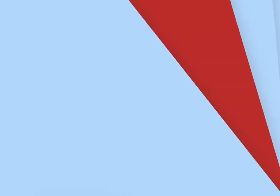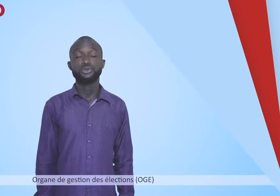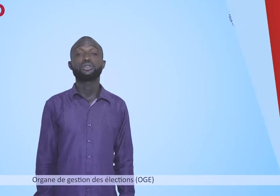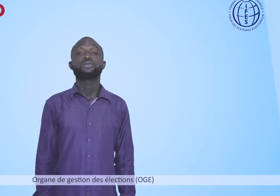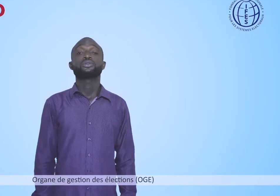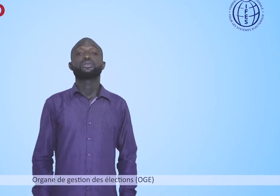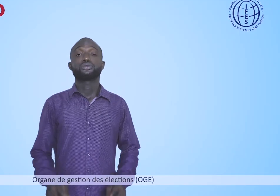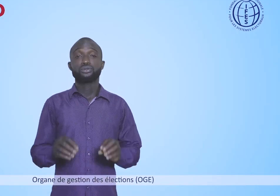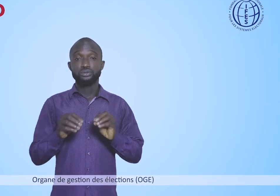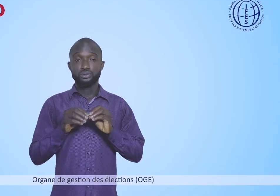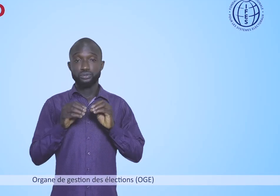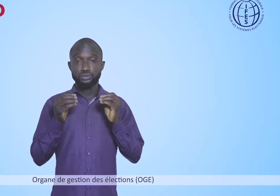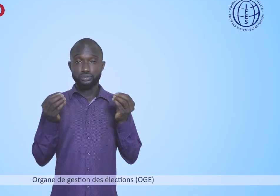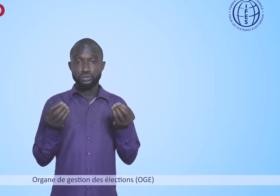Organes de gestion des élections